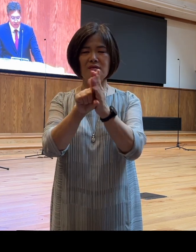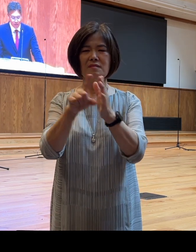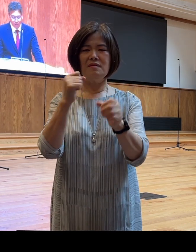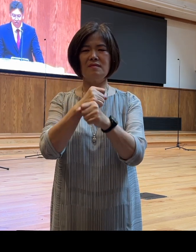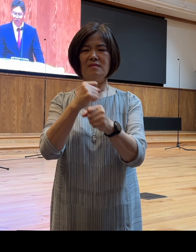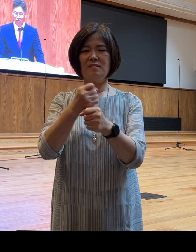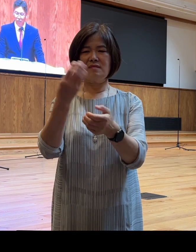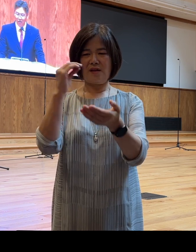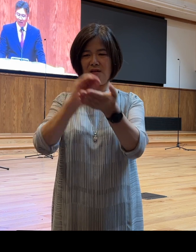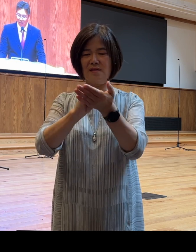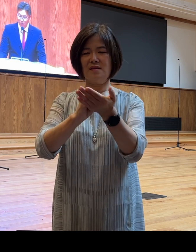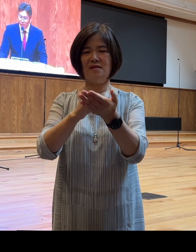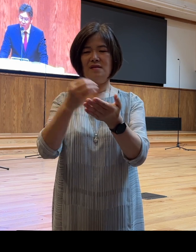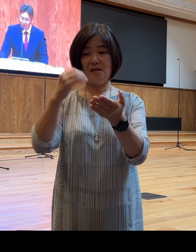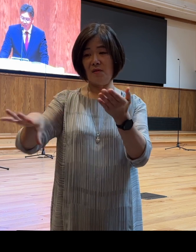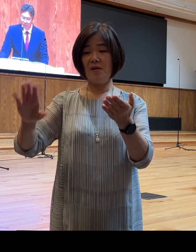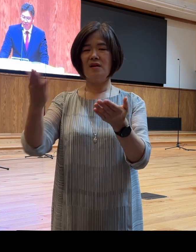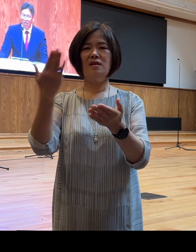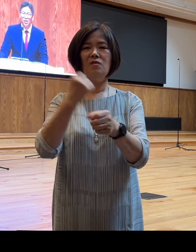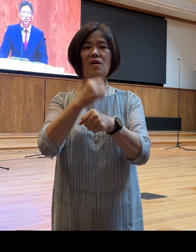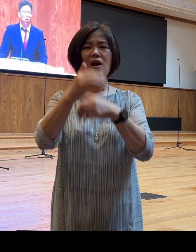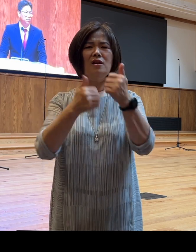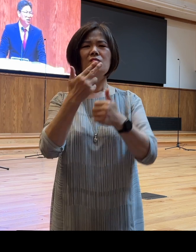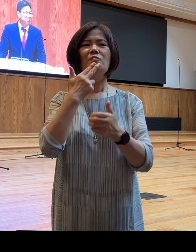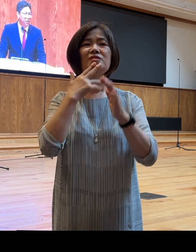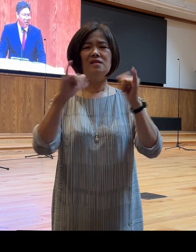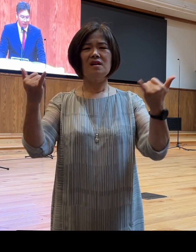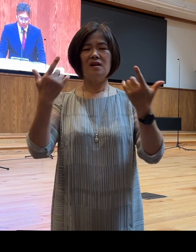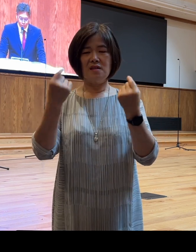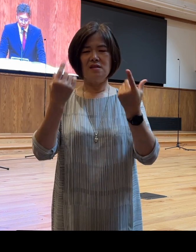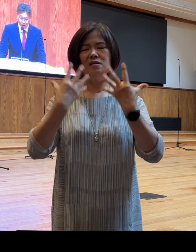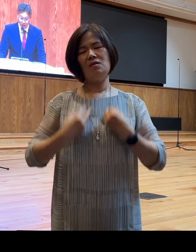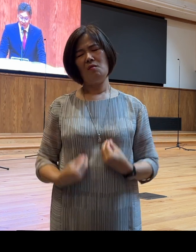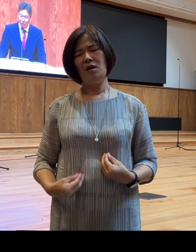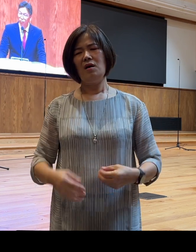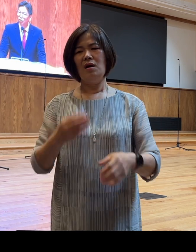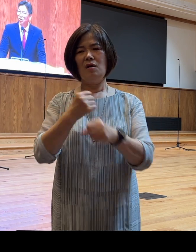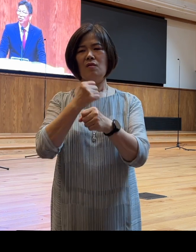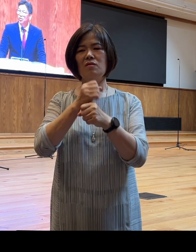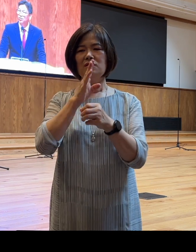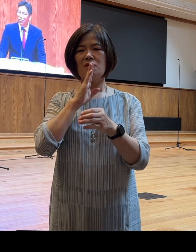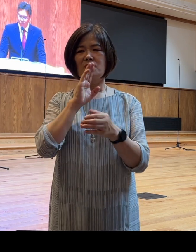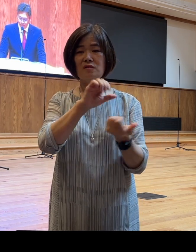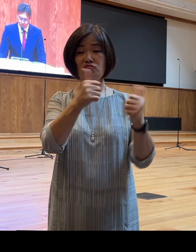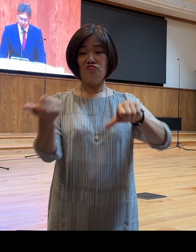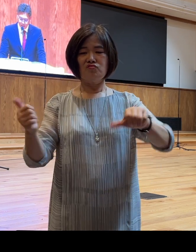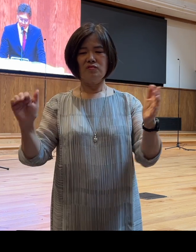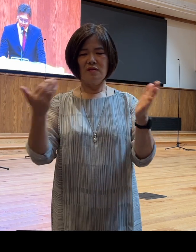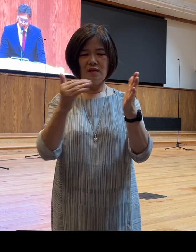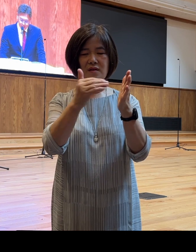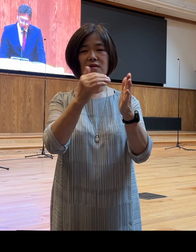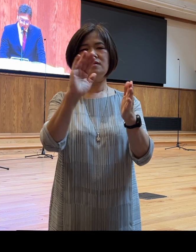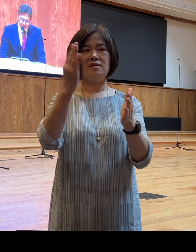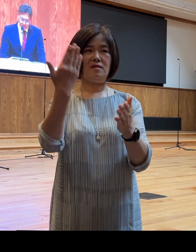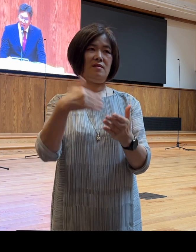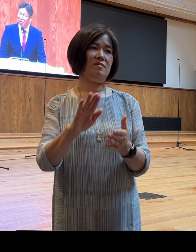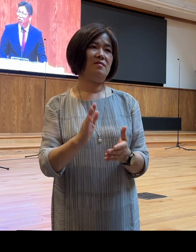방황하고 하나님이 없는 자와 같이 절망 앞에 무기억하게 무너져 있었던 것입니다 사랑하는 여러분